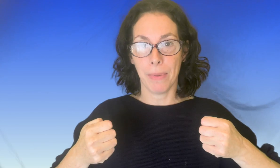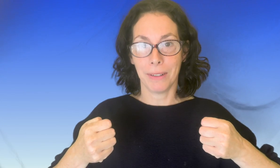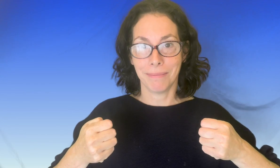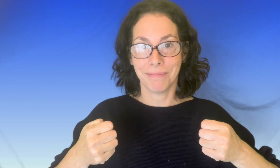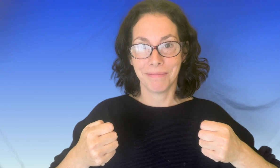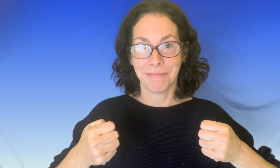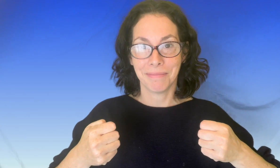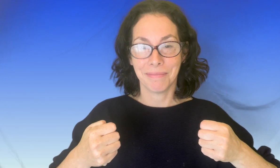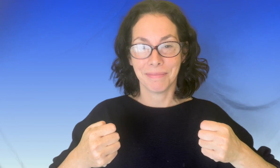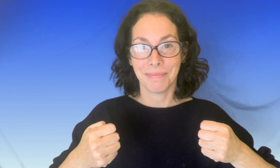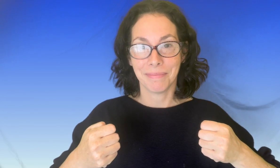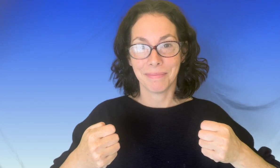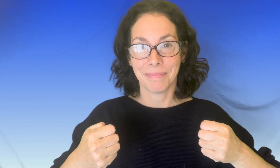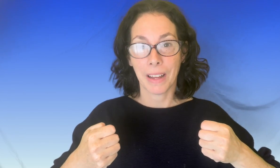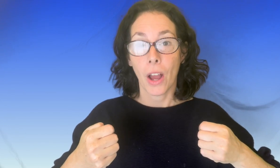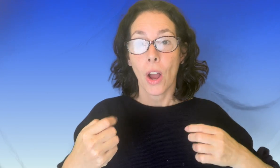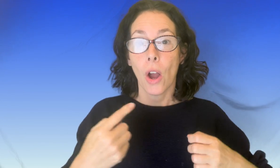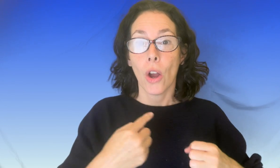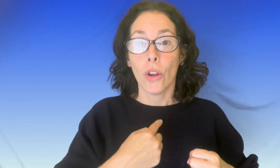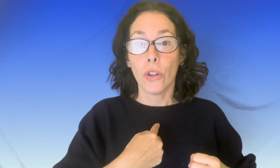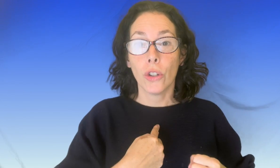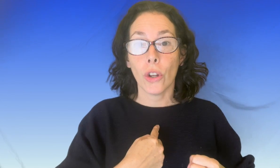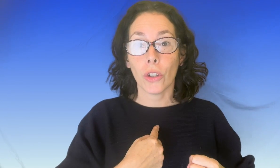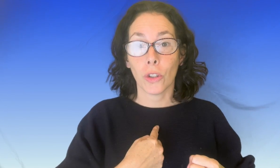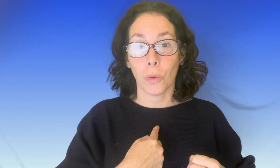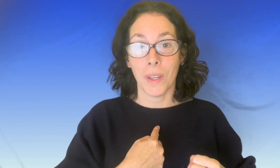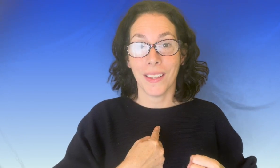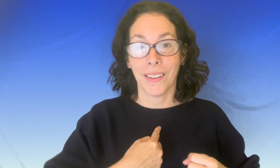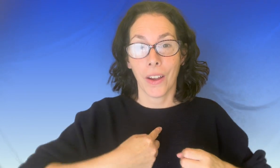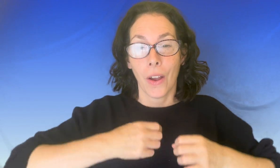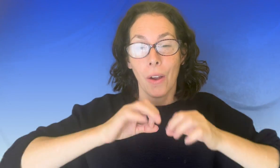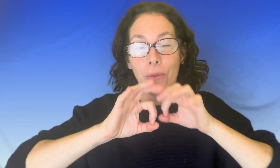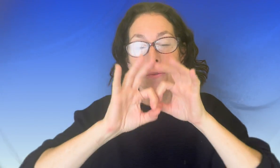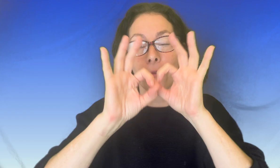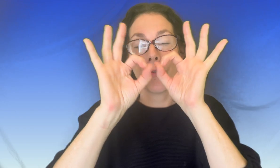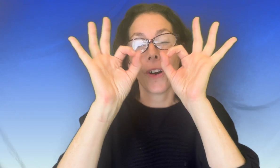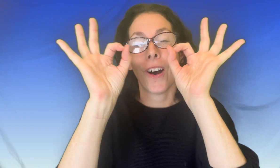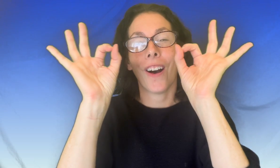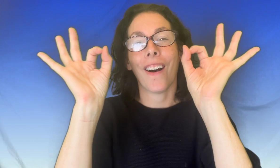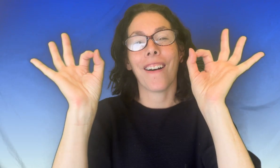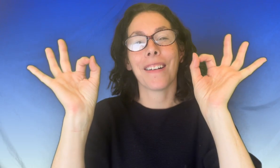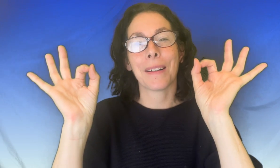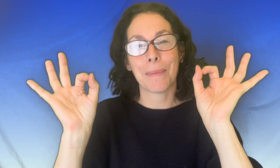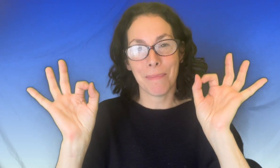je suis formidable